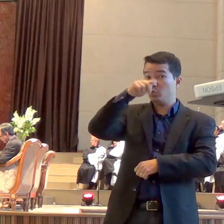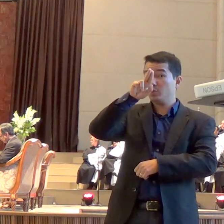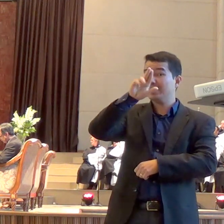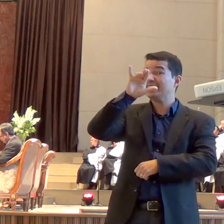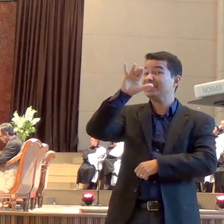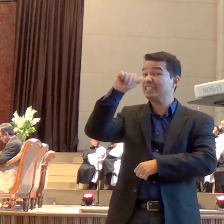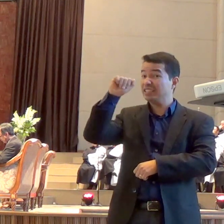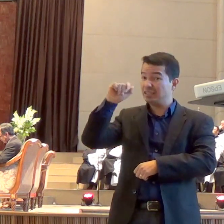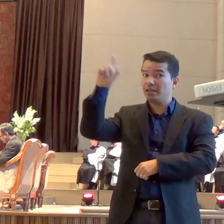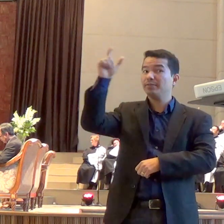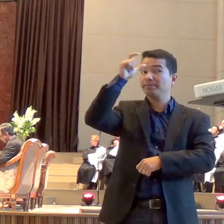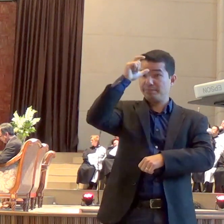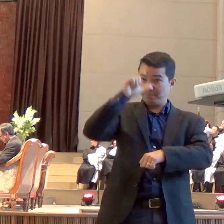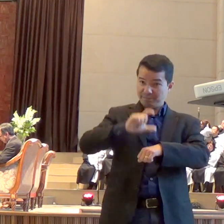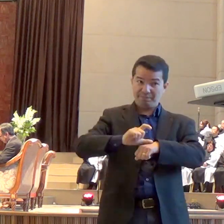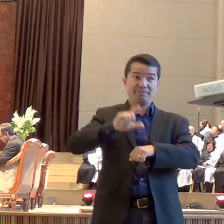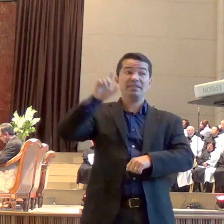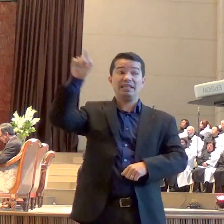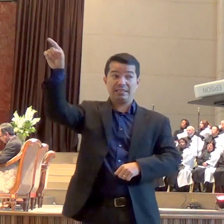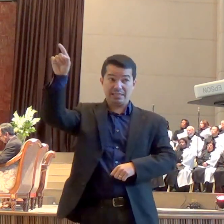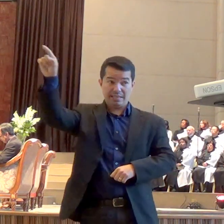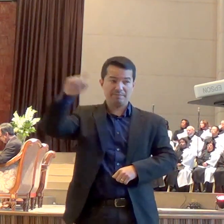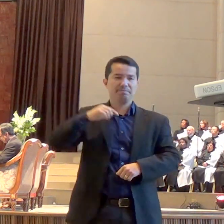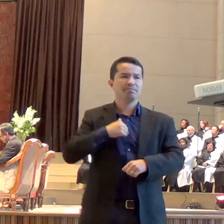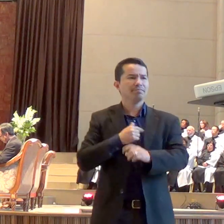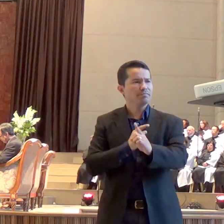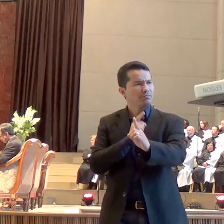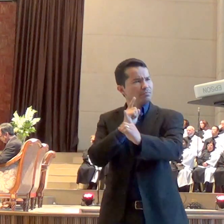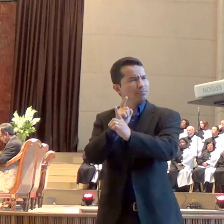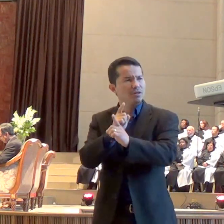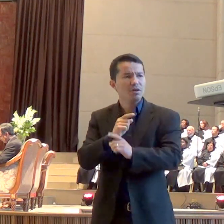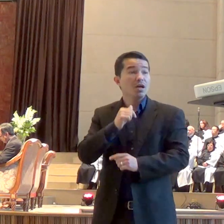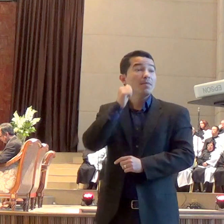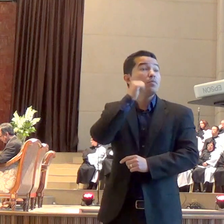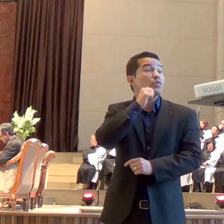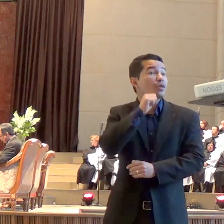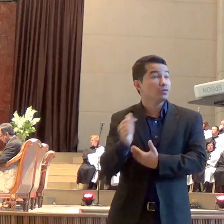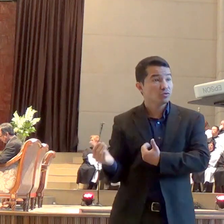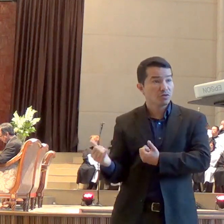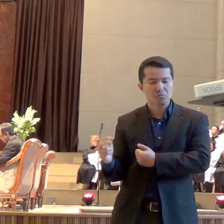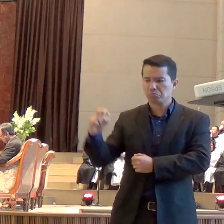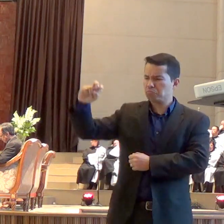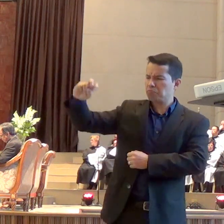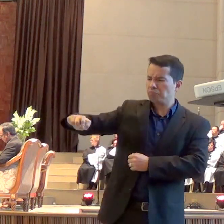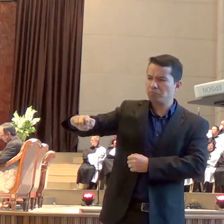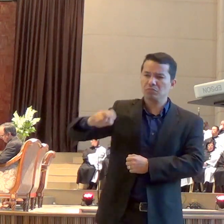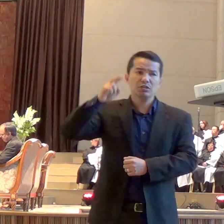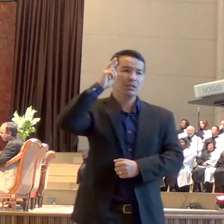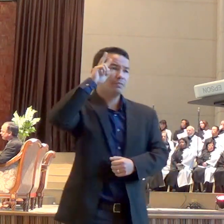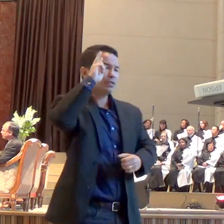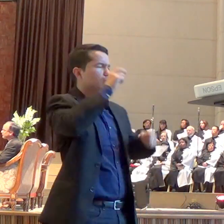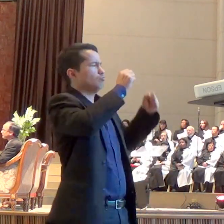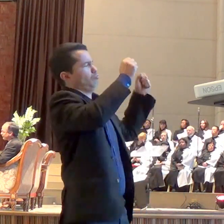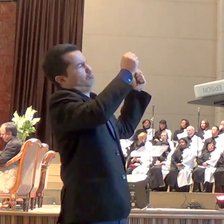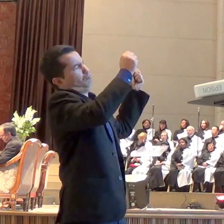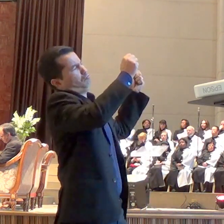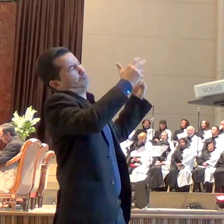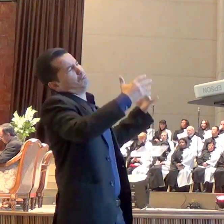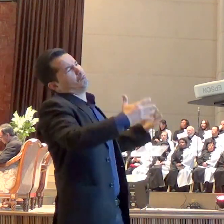islamismo ao cristianismo. E essa jovem contou uma história interessante. Ela disse que começou a frequentar